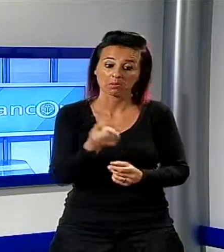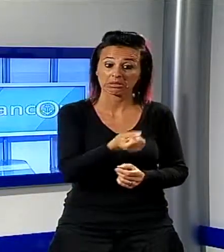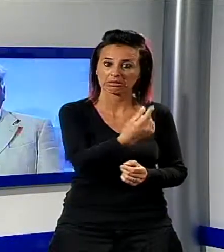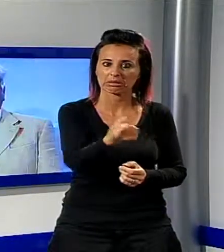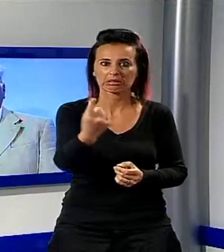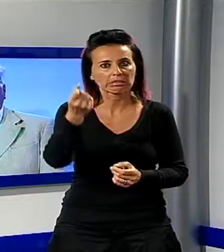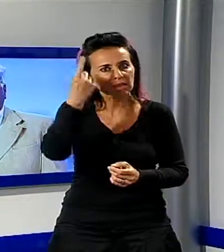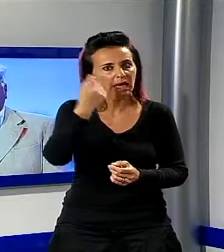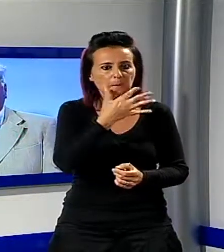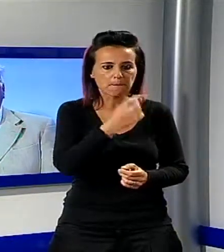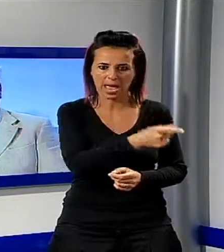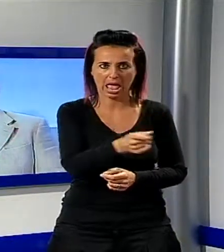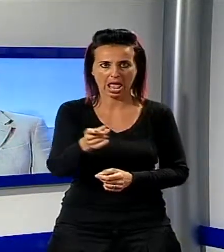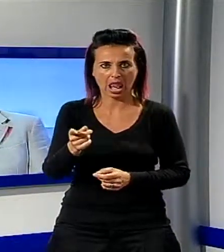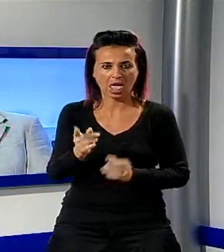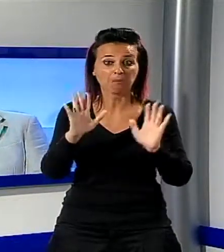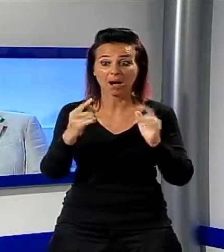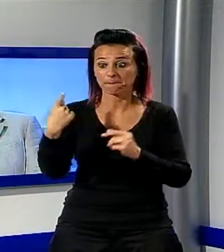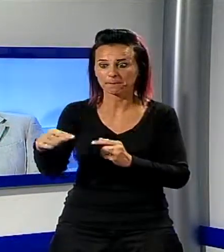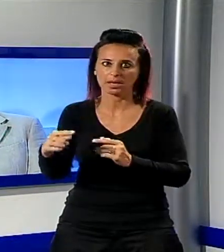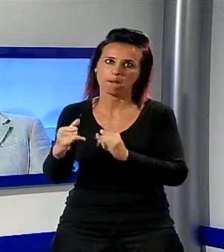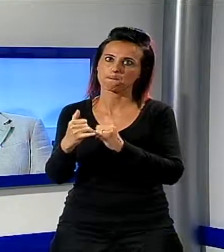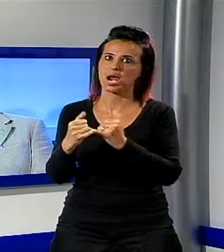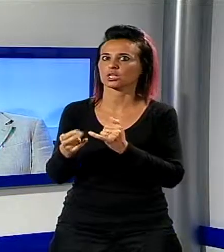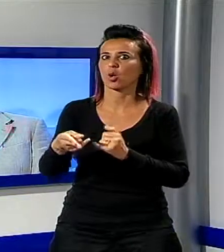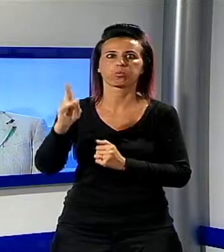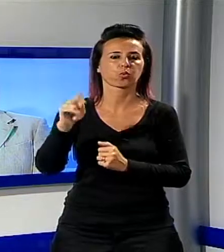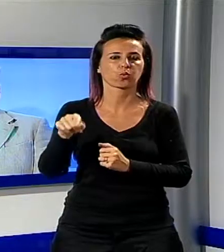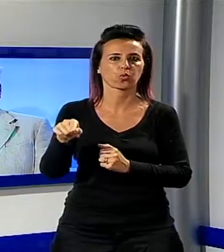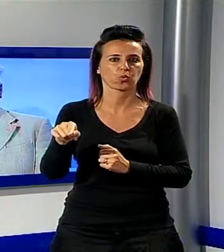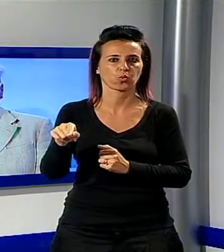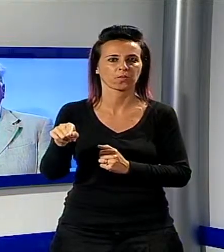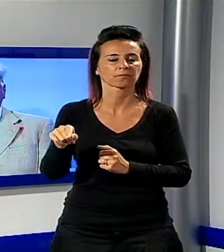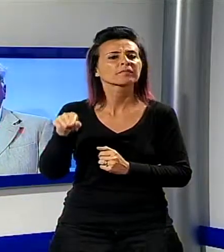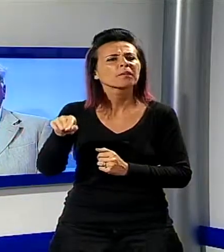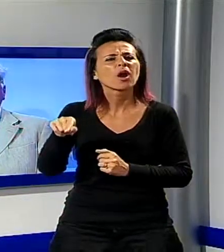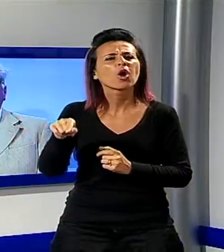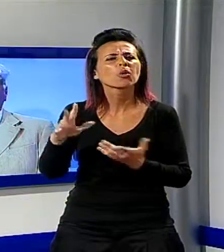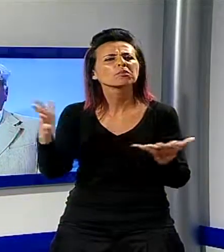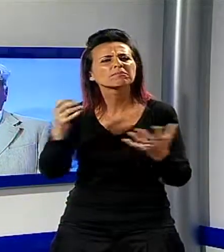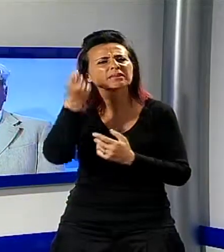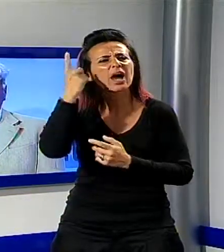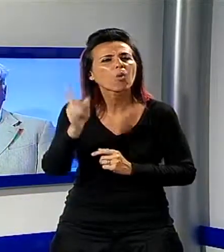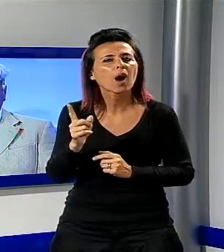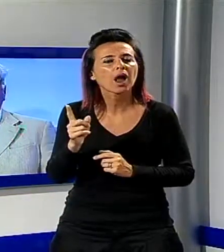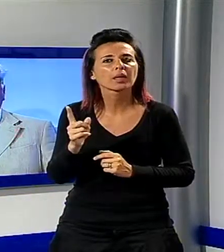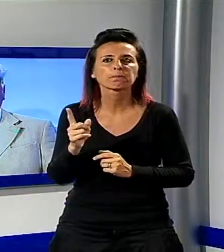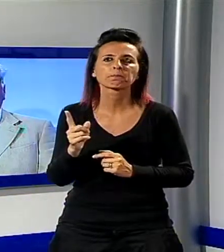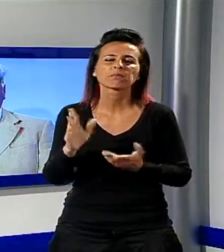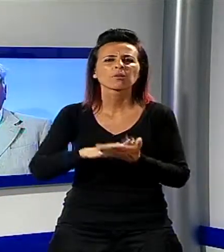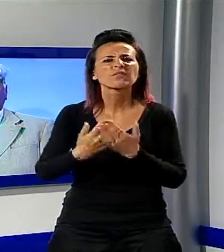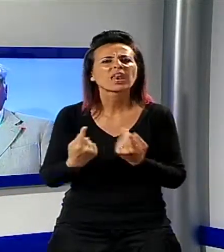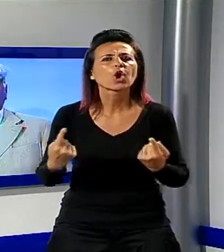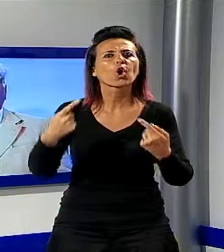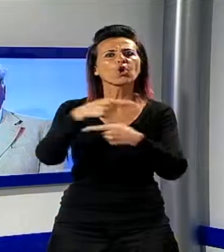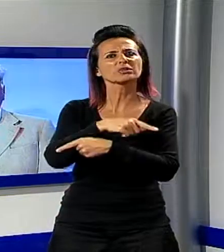riflessione in più. Perché quei ragazzi hanno visto una città capovolta rispetto a quella che abbiamo costruito noi adulti vediamola